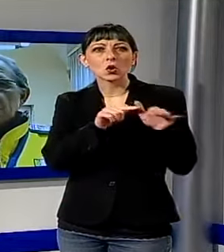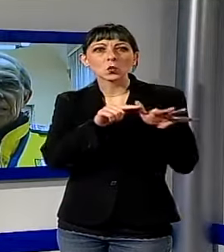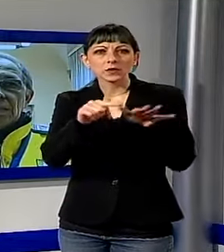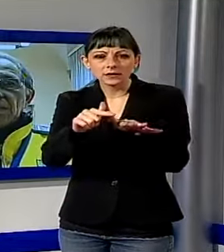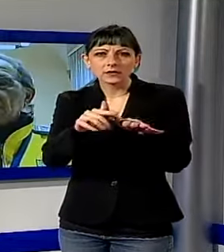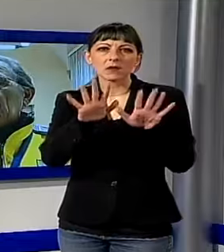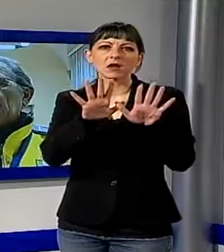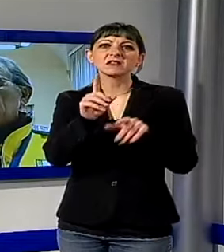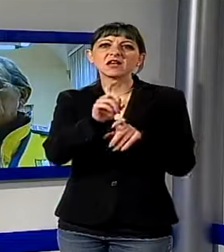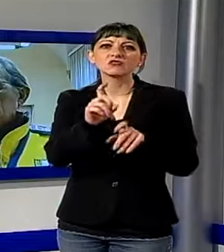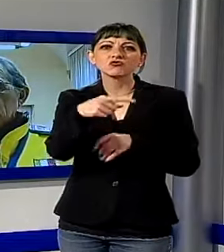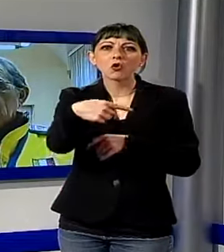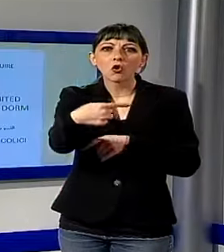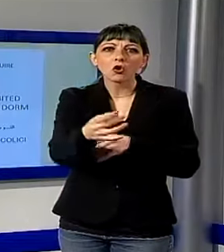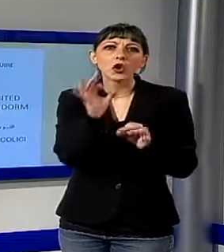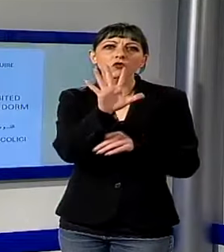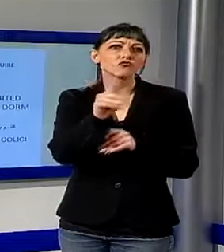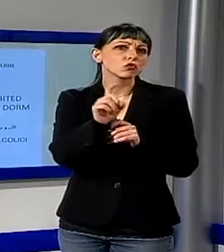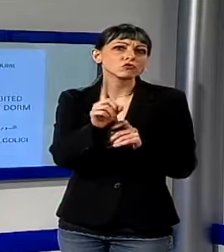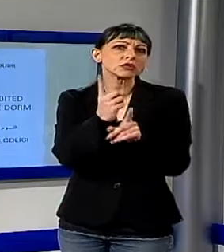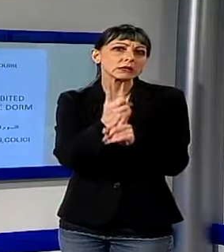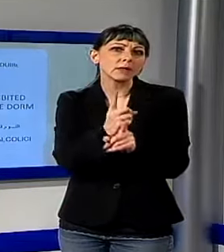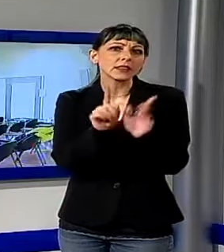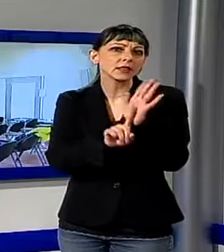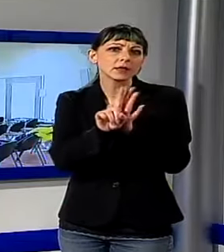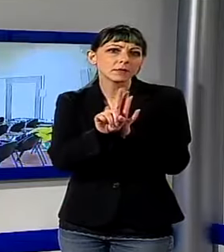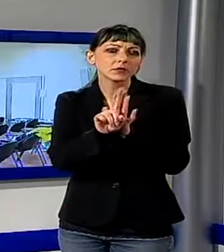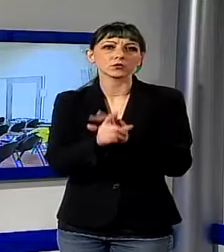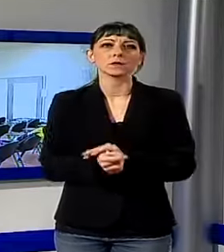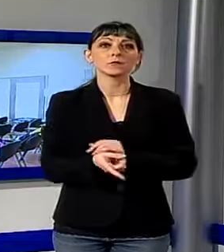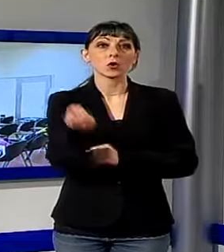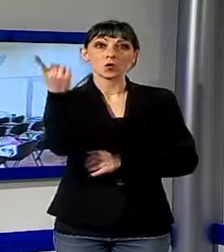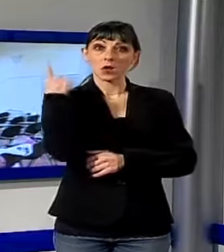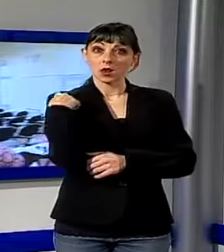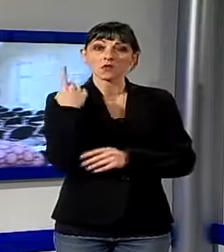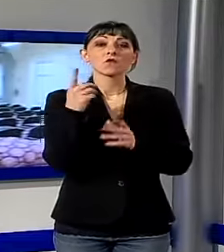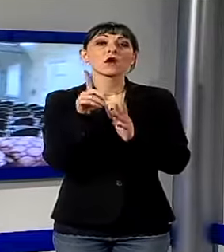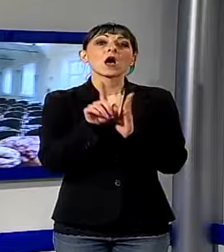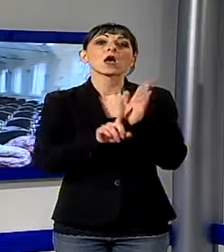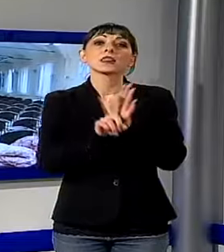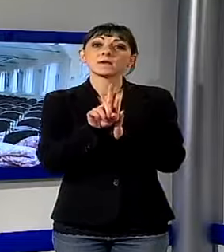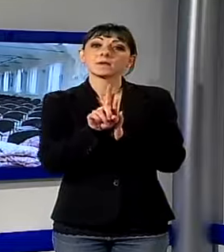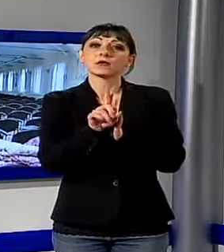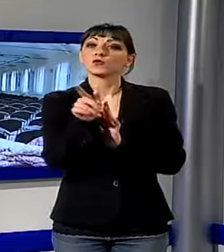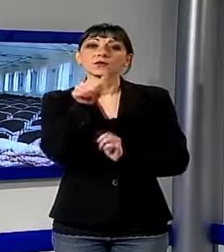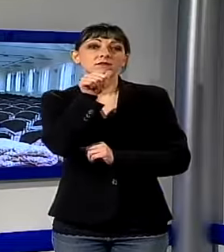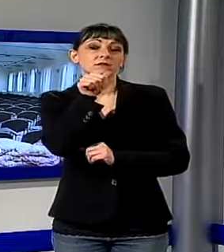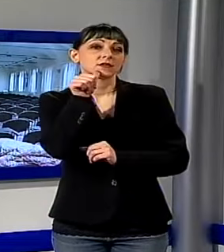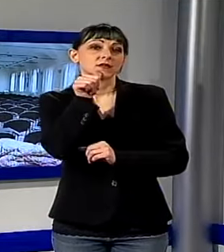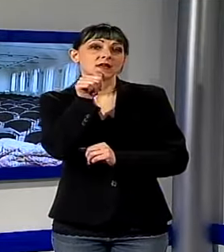giorni può durare 5 giorni lo scorso anno le temperature non resero necessarie all'apertura del centro di accoglienza mentre due anni fa